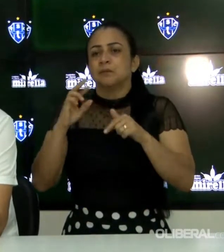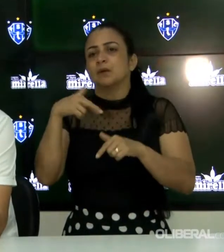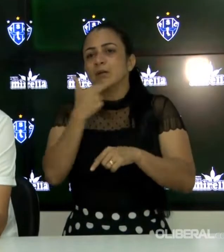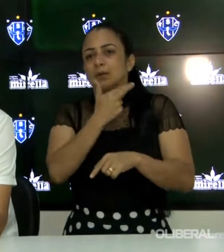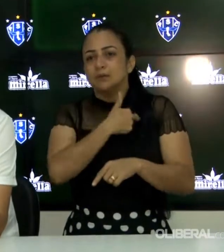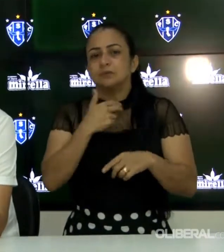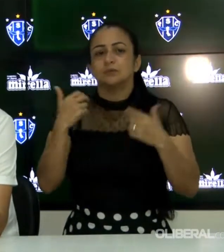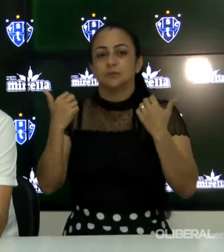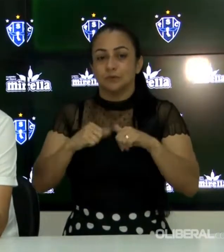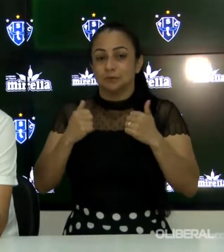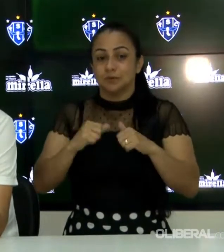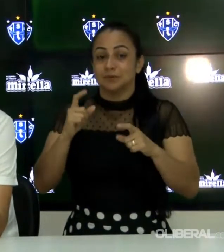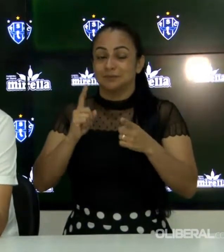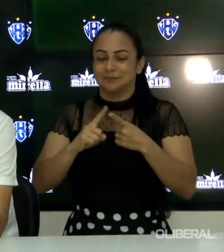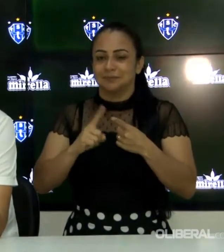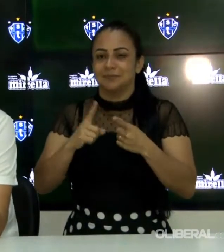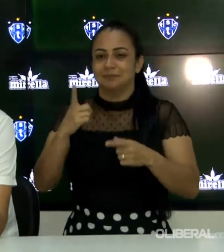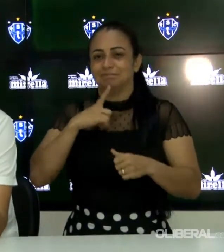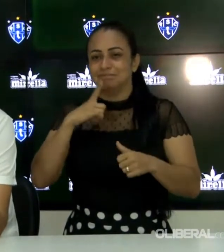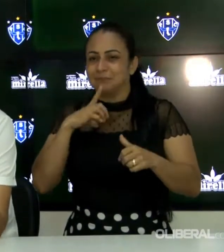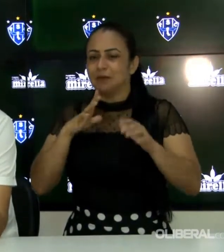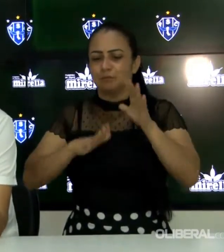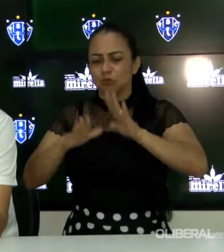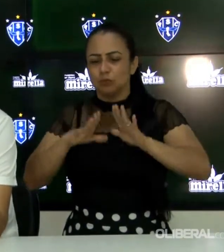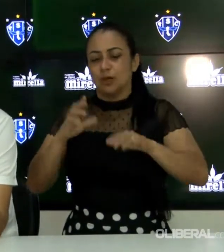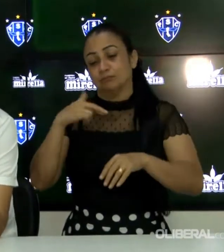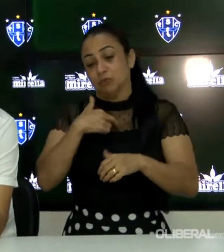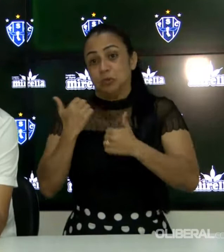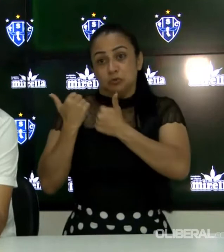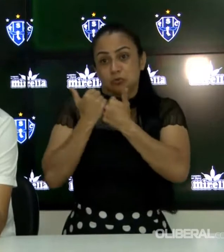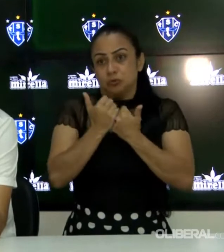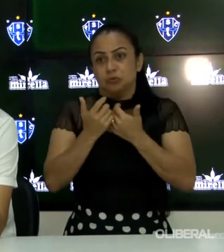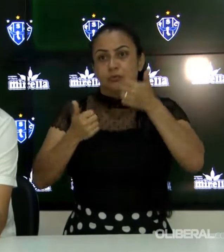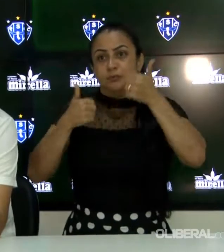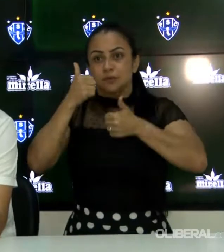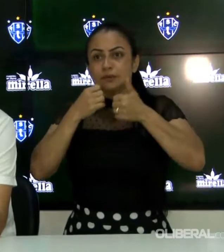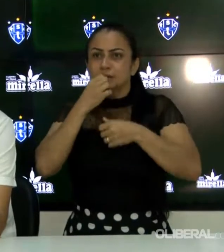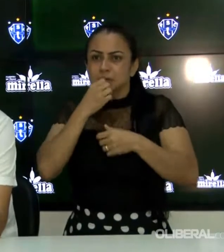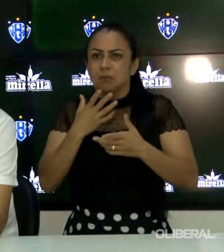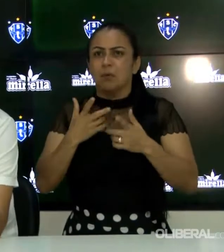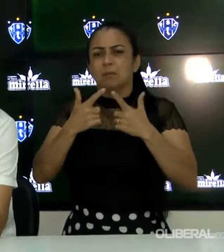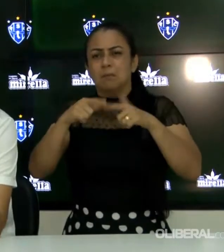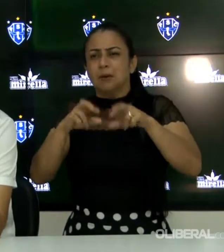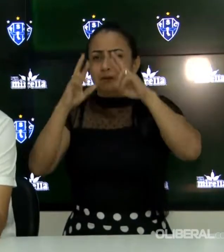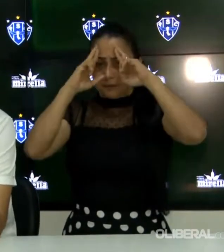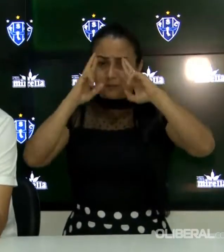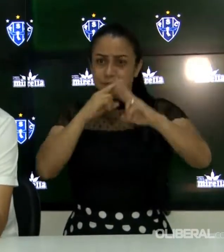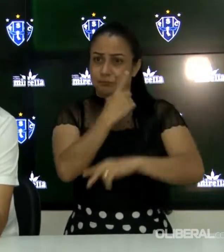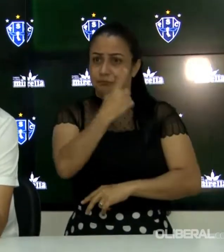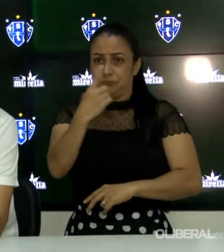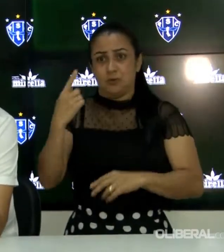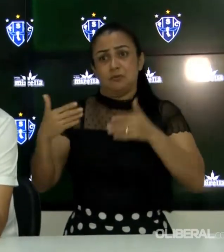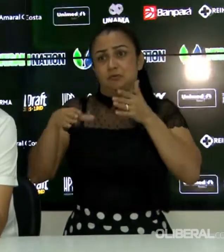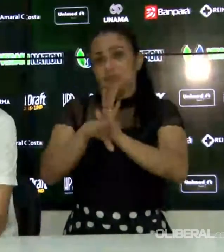para não se expor tanto. Então, a gente fez as trocas com os jogadores respeitando a posição de cada um. Então, o Thiago entrou no